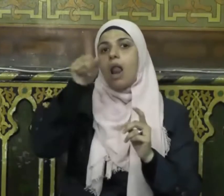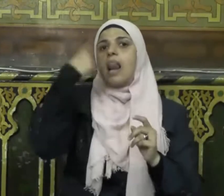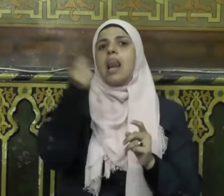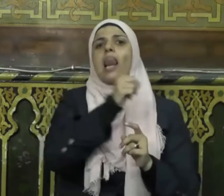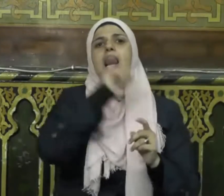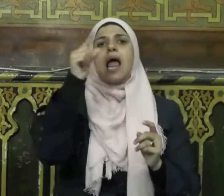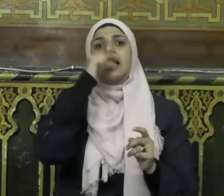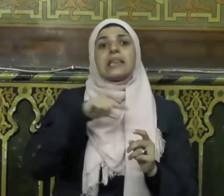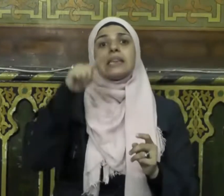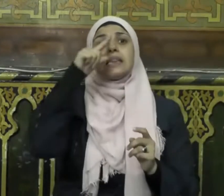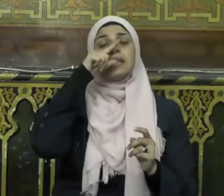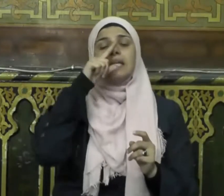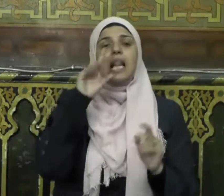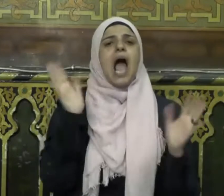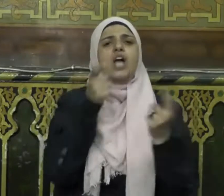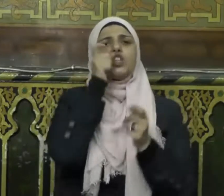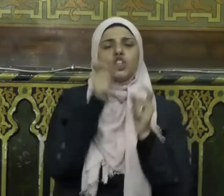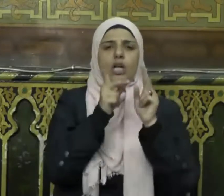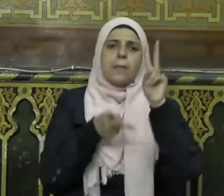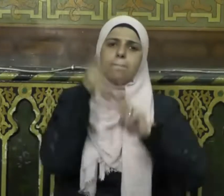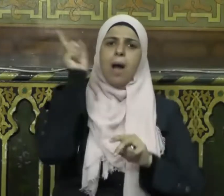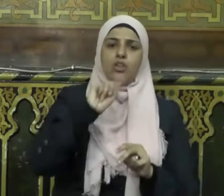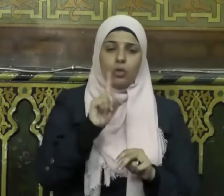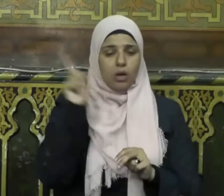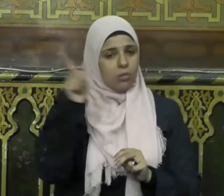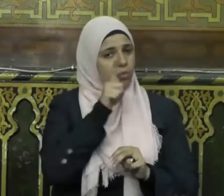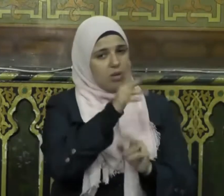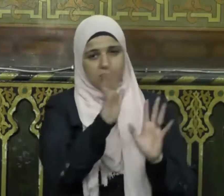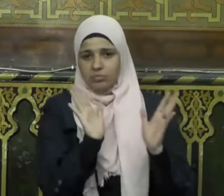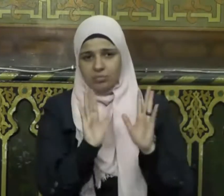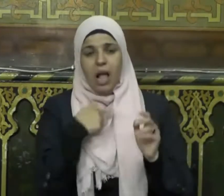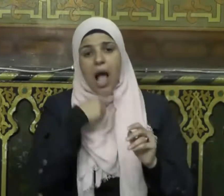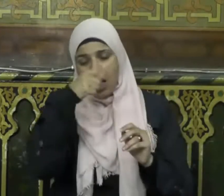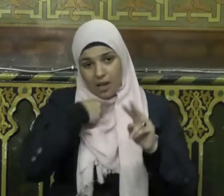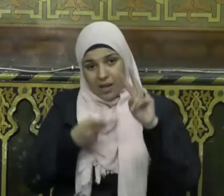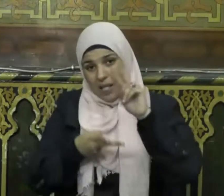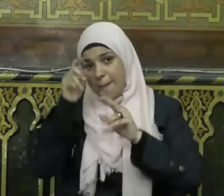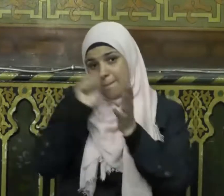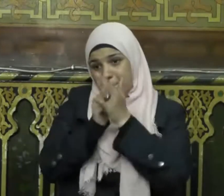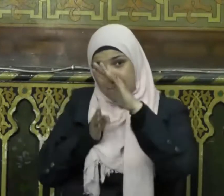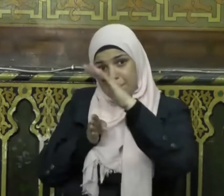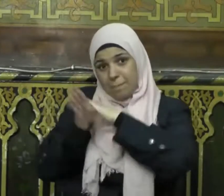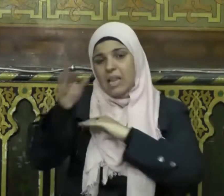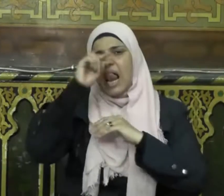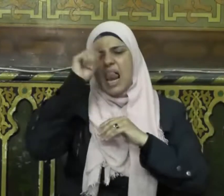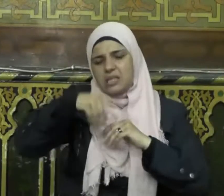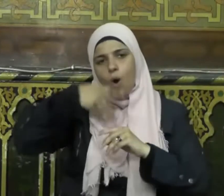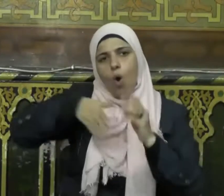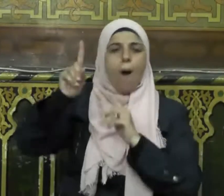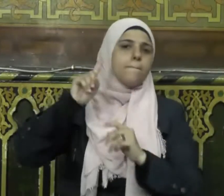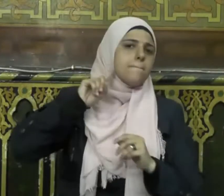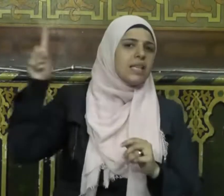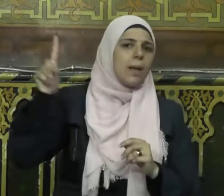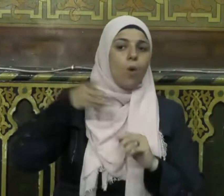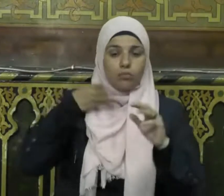لا دين لمن لم يهاجر فقال لا آصل إلى بيتي حتى أقدم المدينة فقدم